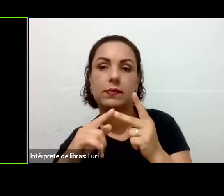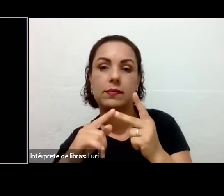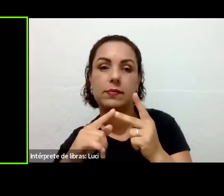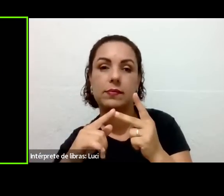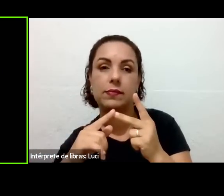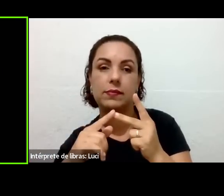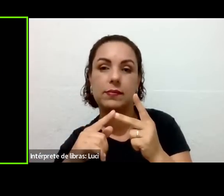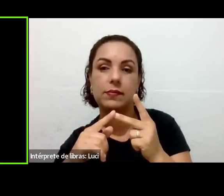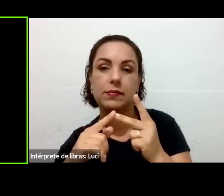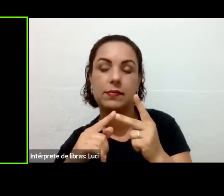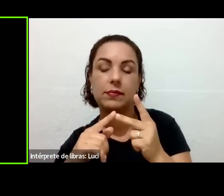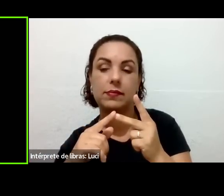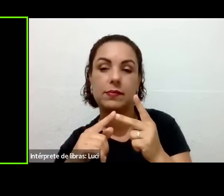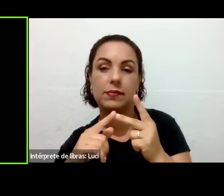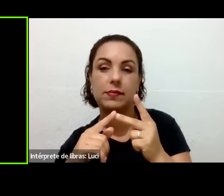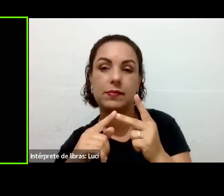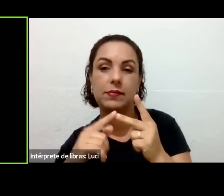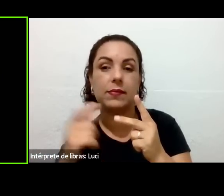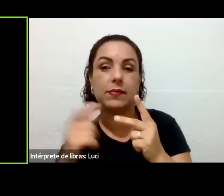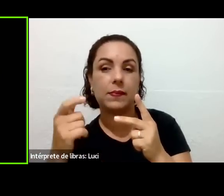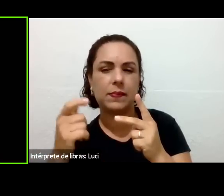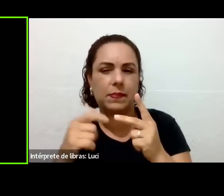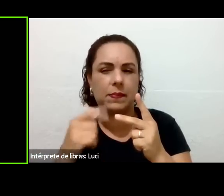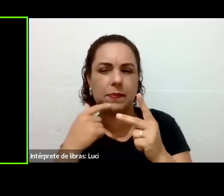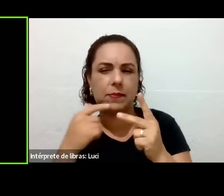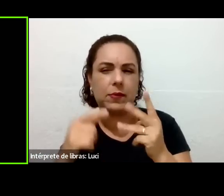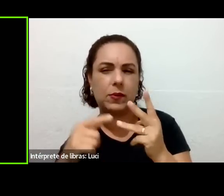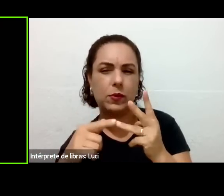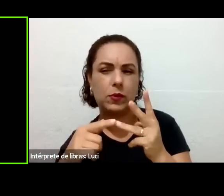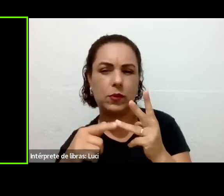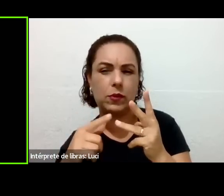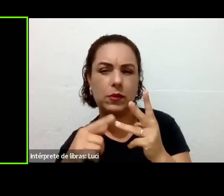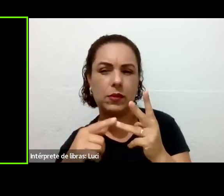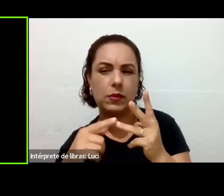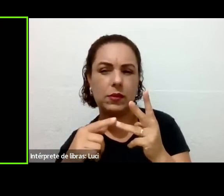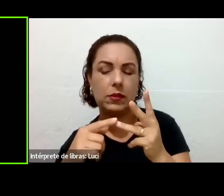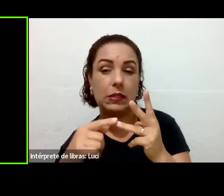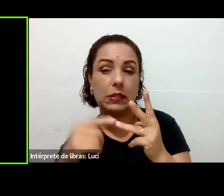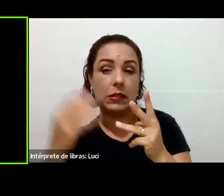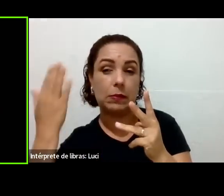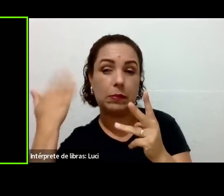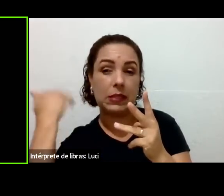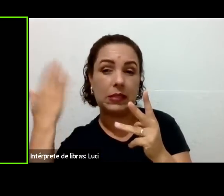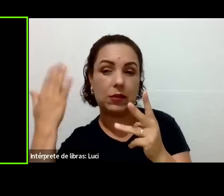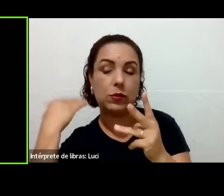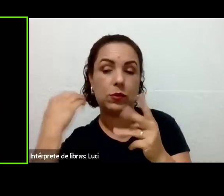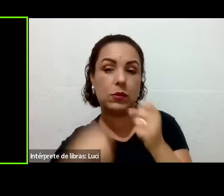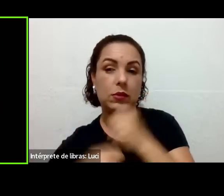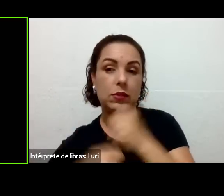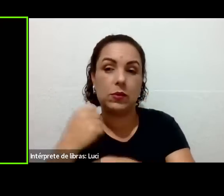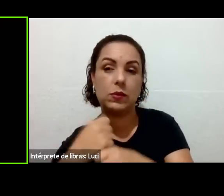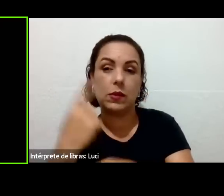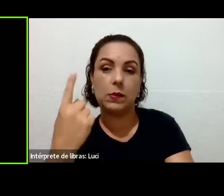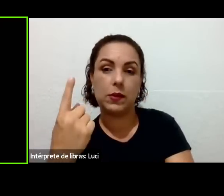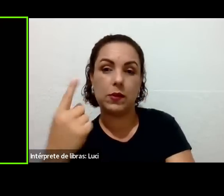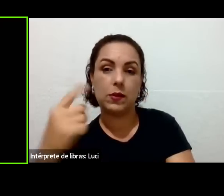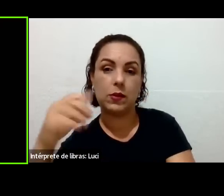posso afirmar que o médico não disse. Em 1931 se descobriu qual